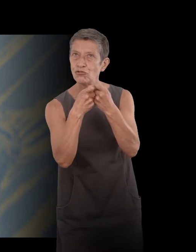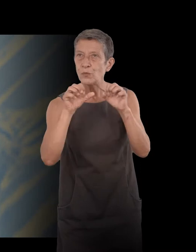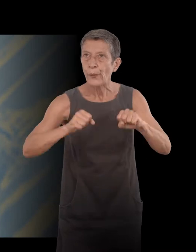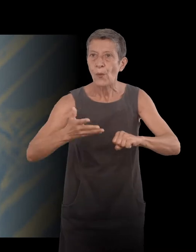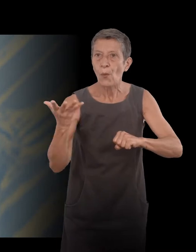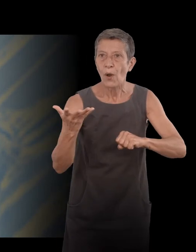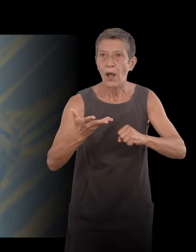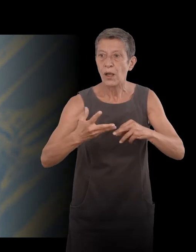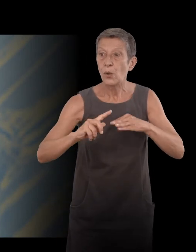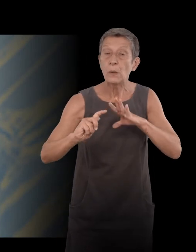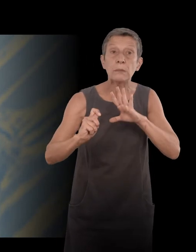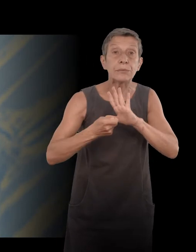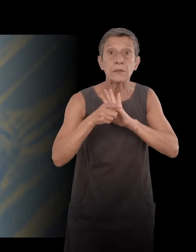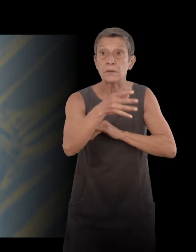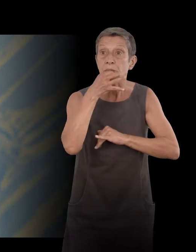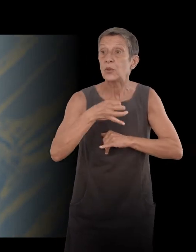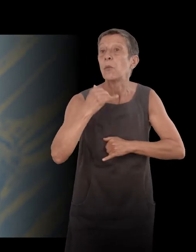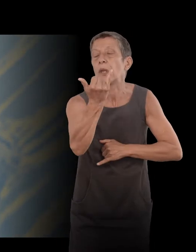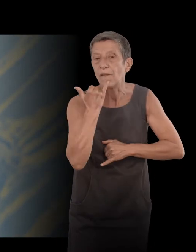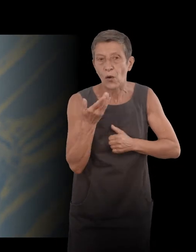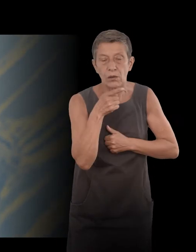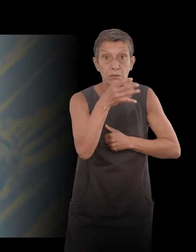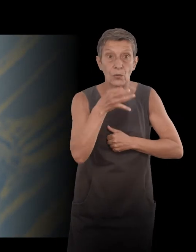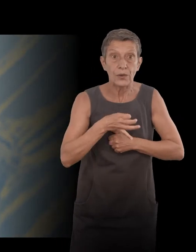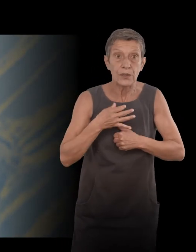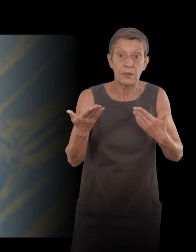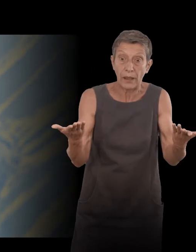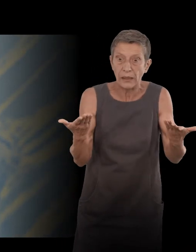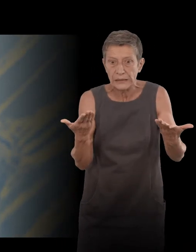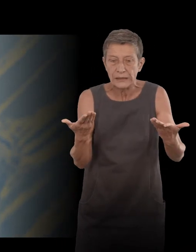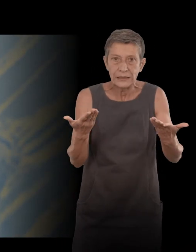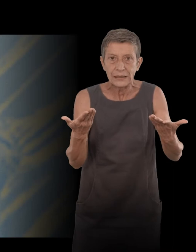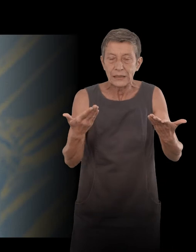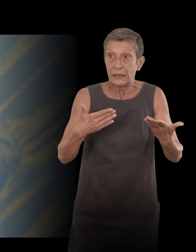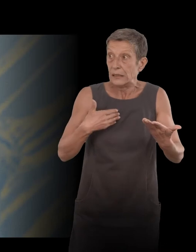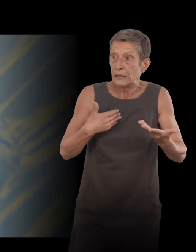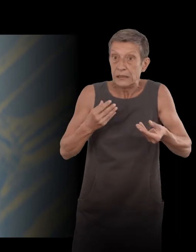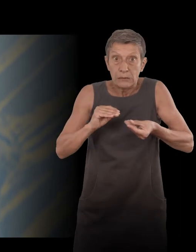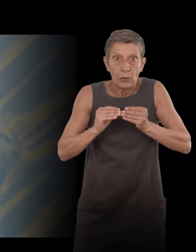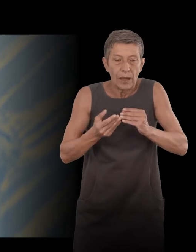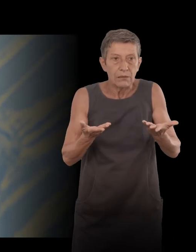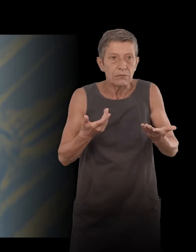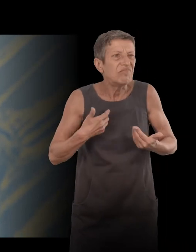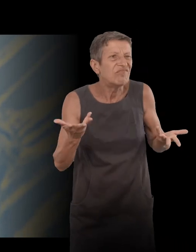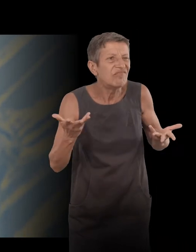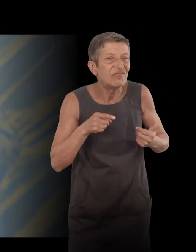écoute, was emmered. He me that. He told me, what's that? And he told écoute, I wrote a text,